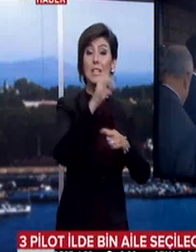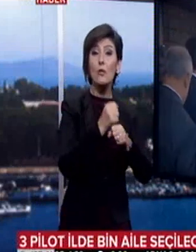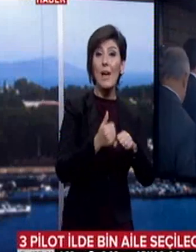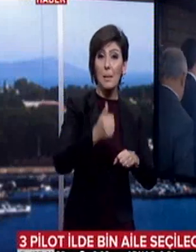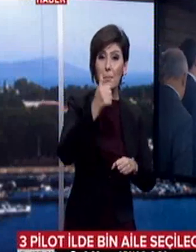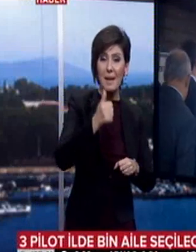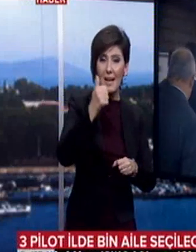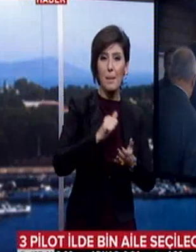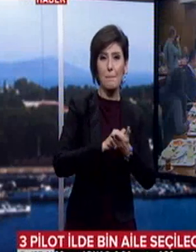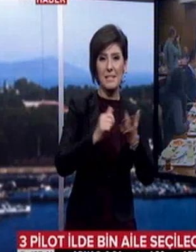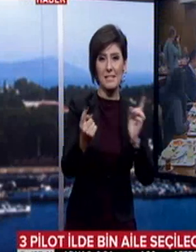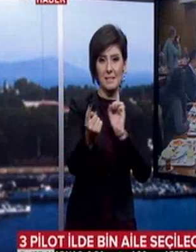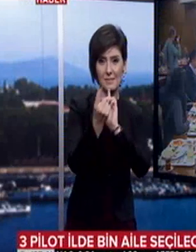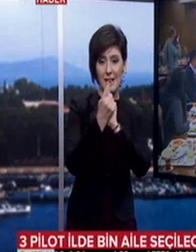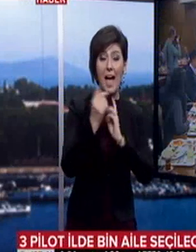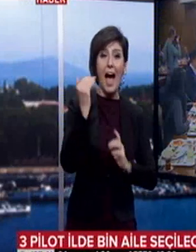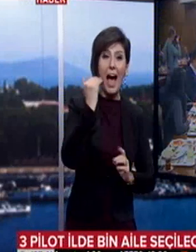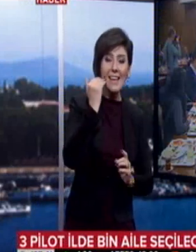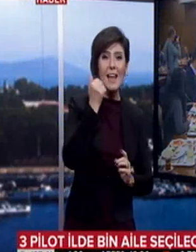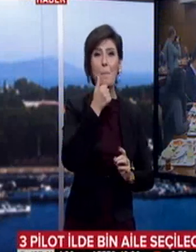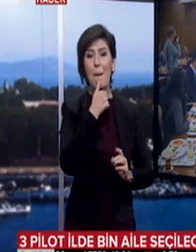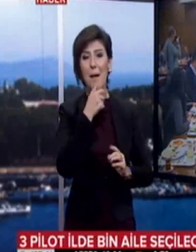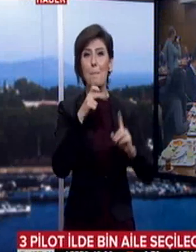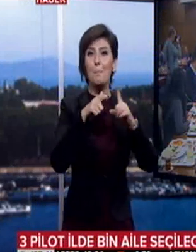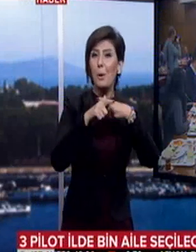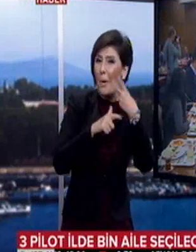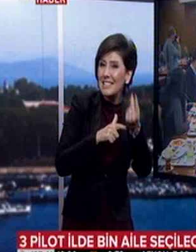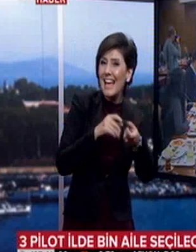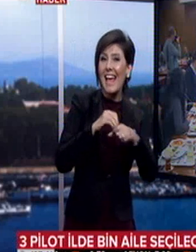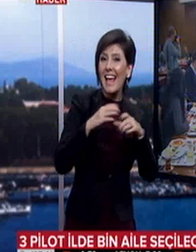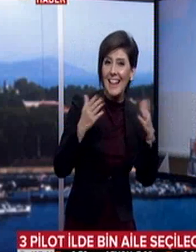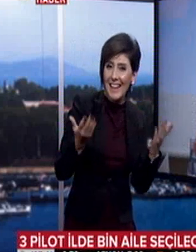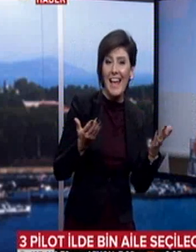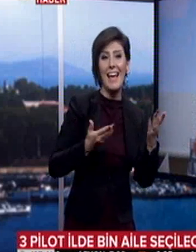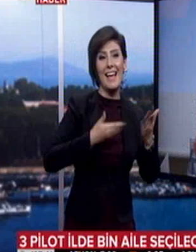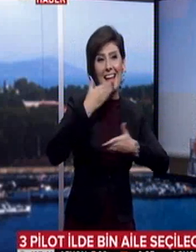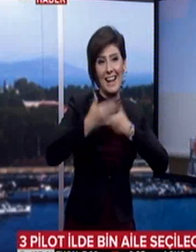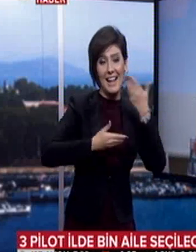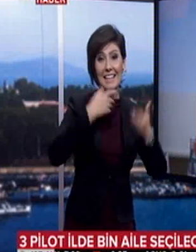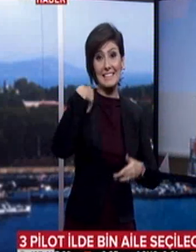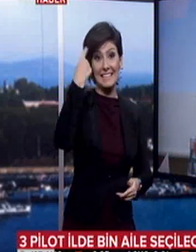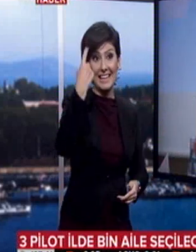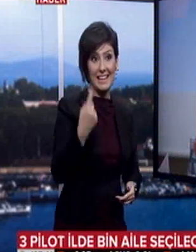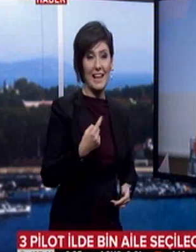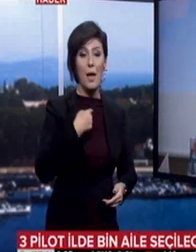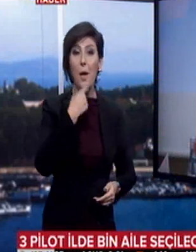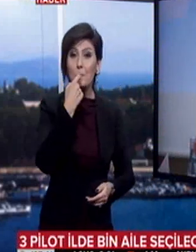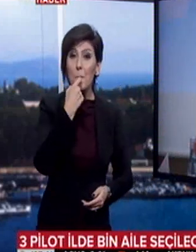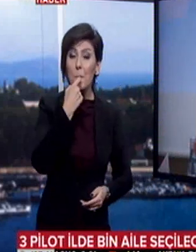mensupları ile bir araya geldi. Anneanne ve babaanne projesini ilk kez kamuoyu ile paylaştı. Biz ilk önce emzirme çağı ve 3 yaşına